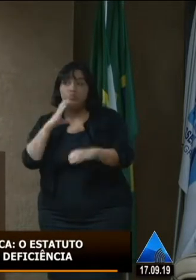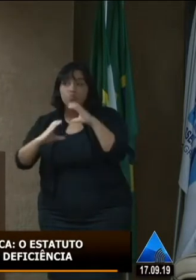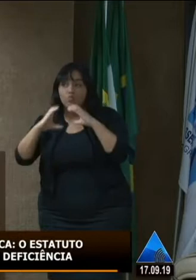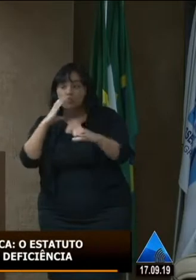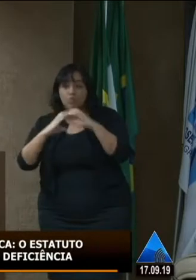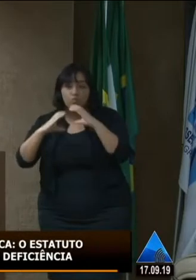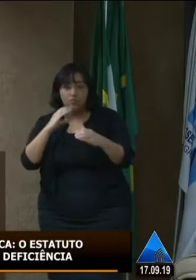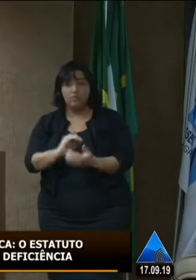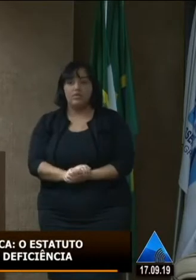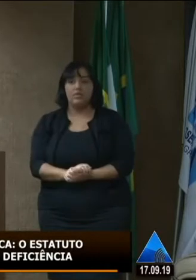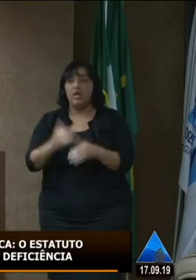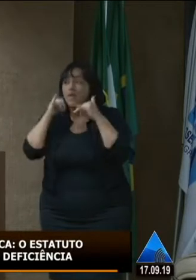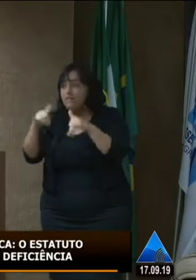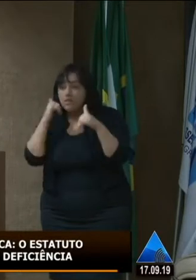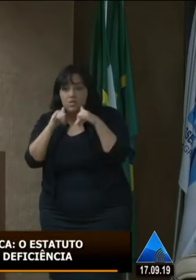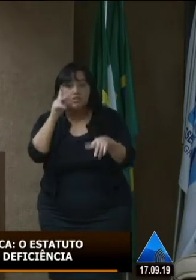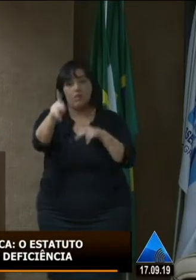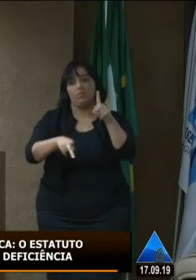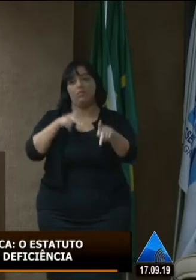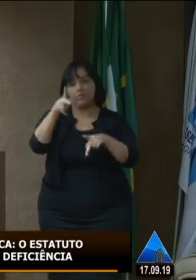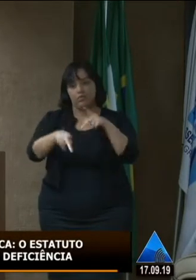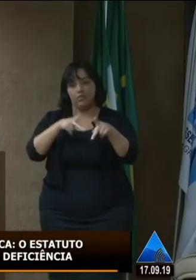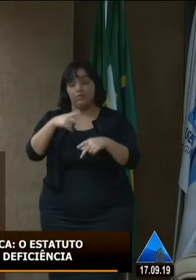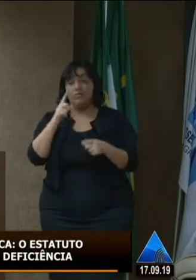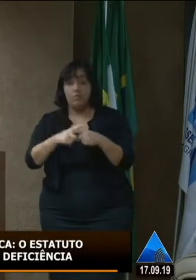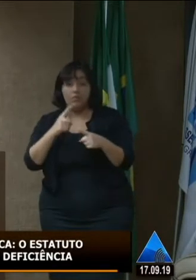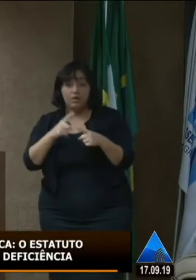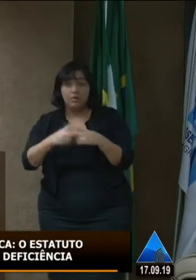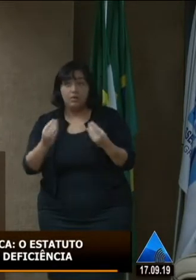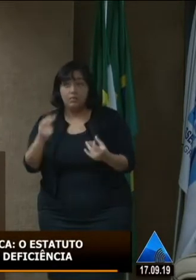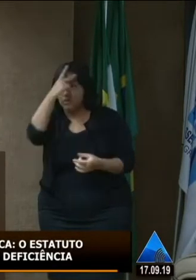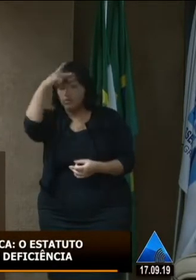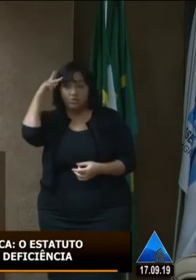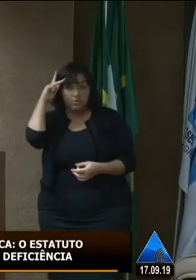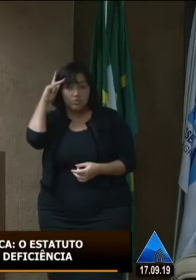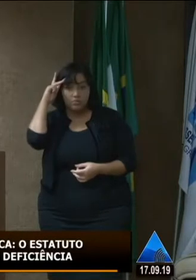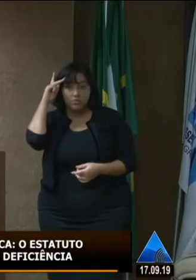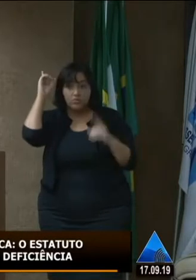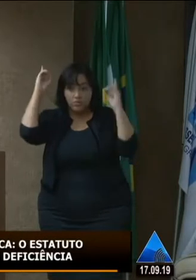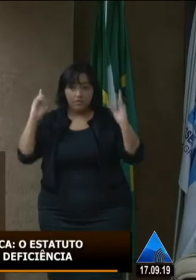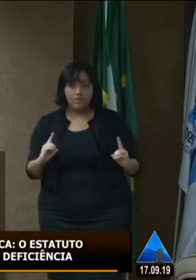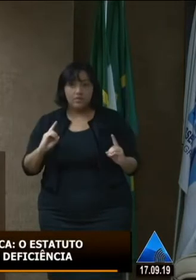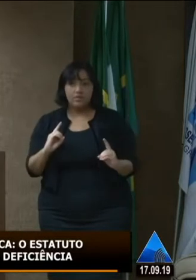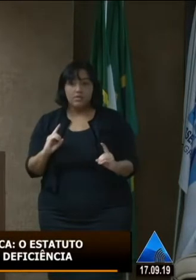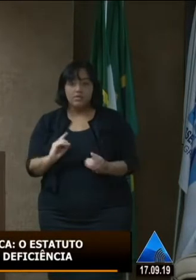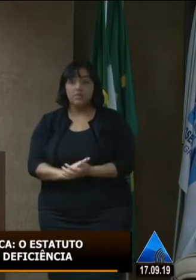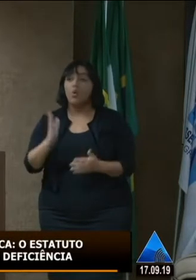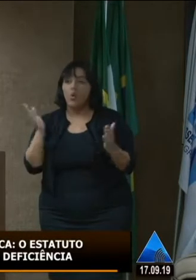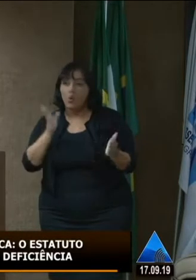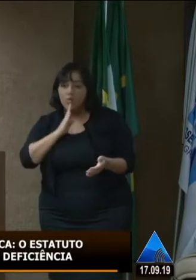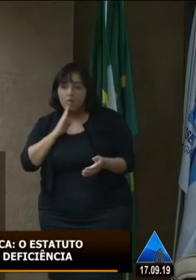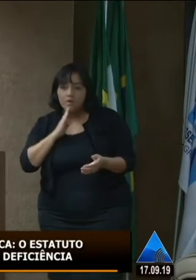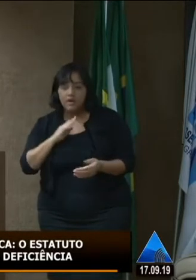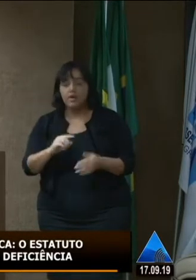população porque a maioria das pessoas com deficiência e seus familiares eles conhecem os seus direitos e suas leis